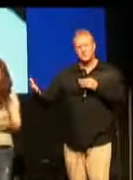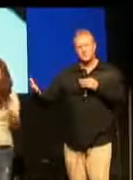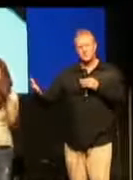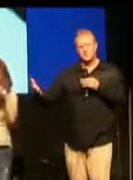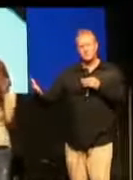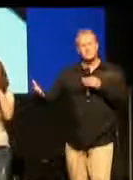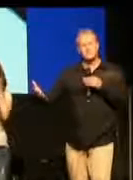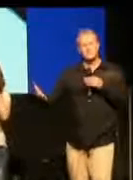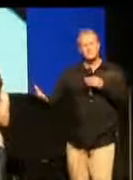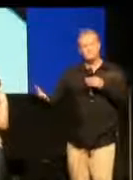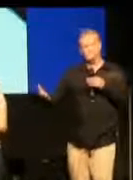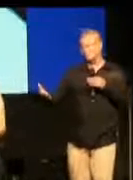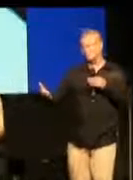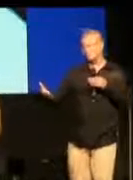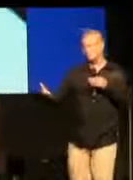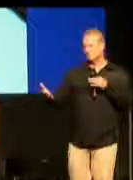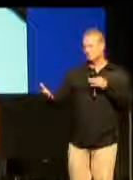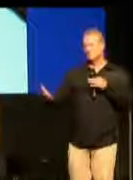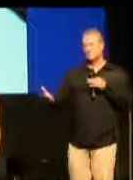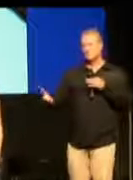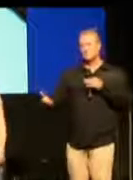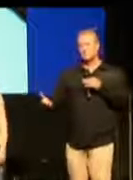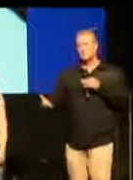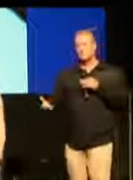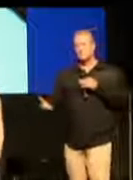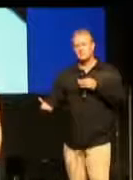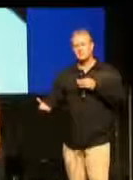dann kriege ich den Rest vom Gebet nicht.